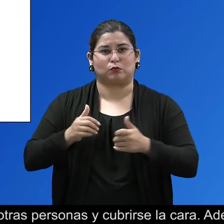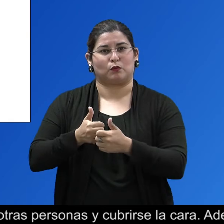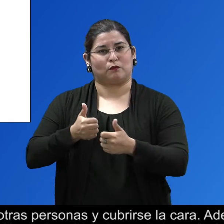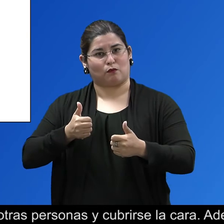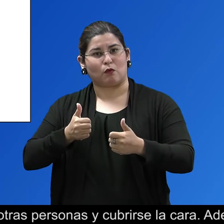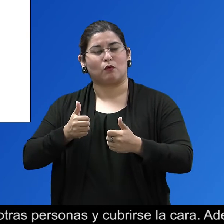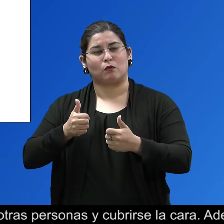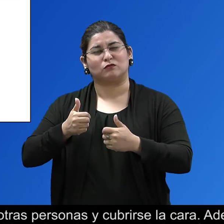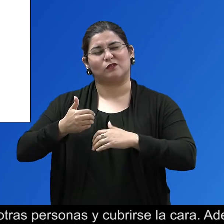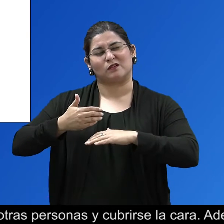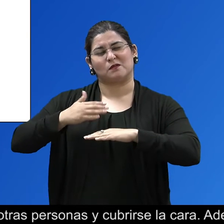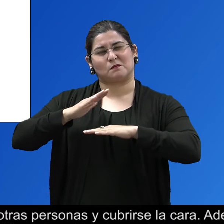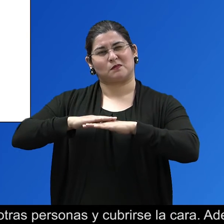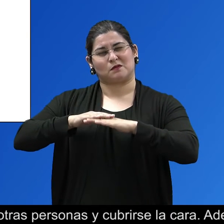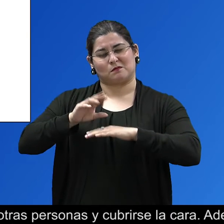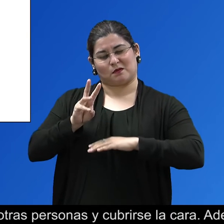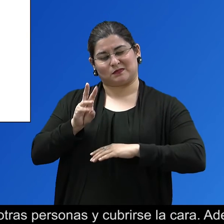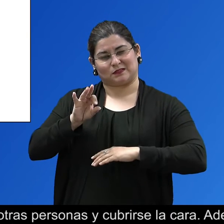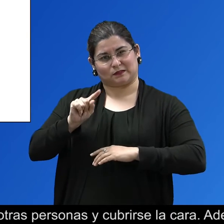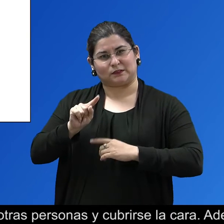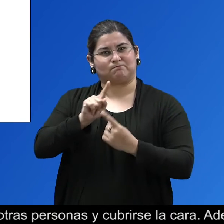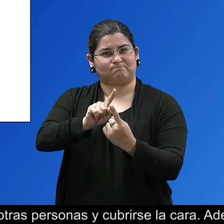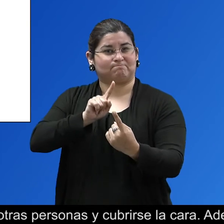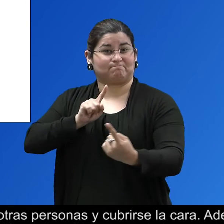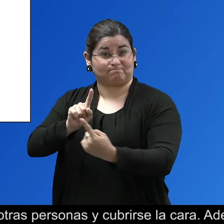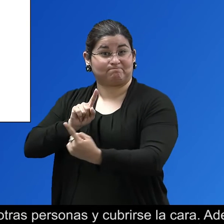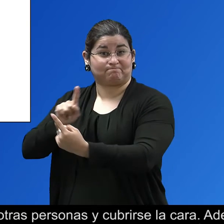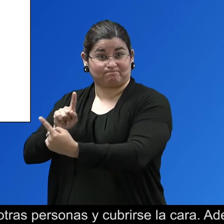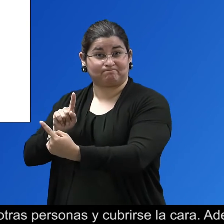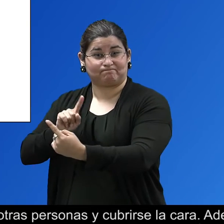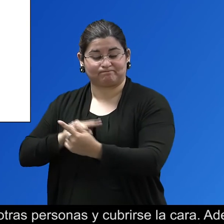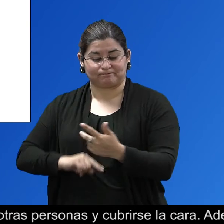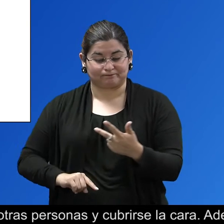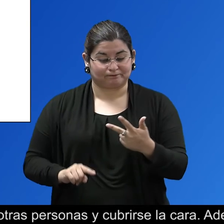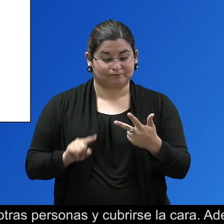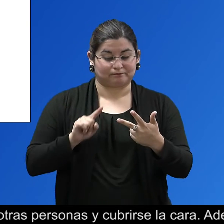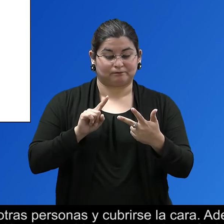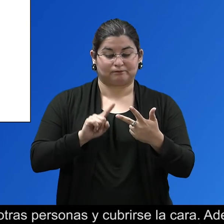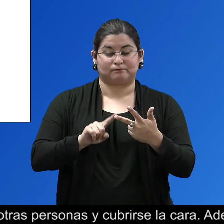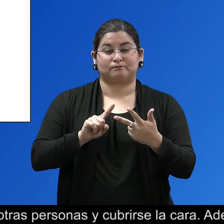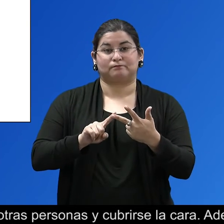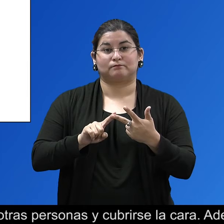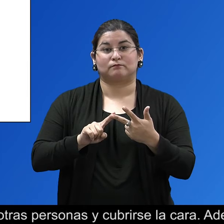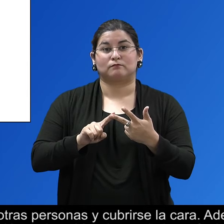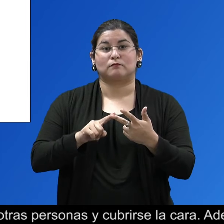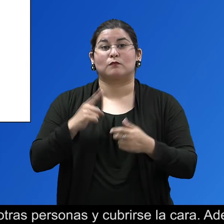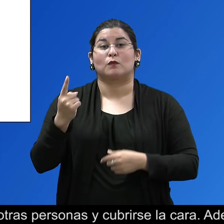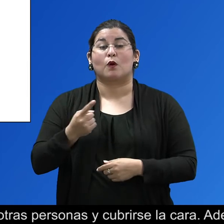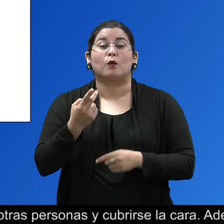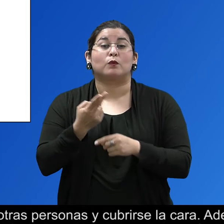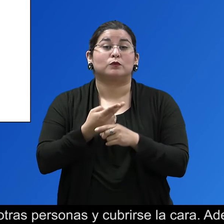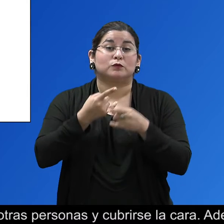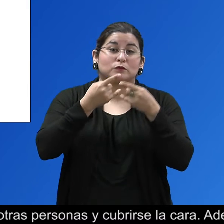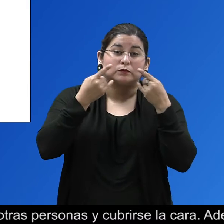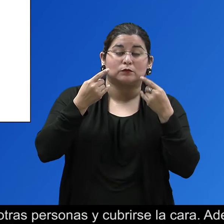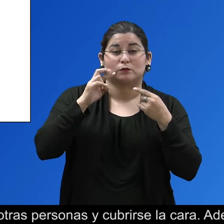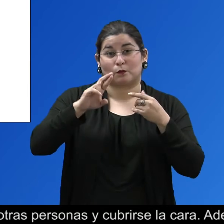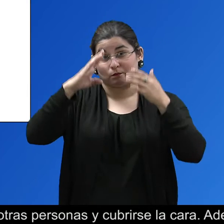pies entre otras personas y cubrirse la cara. Además, para evitar la